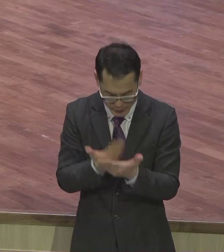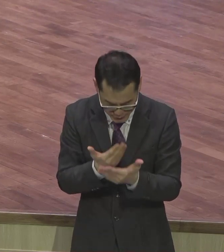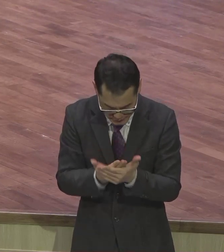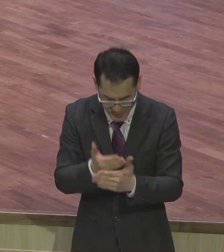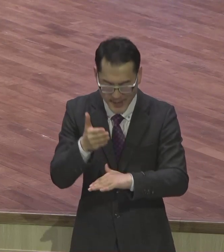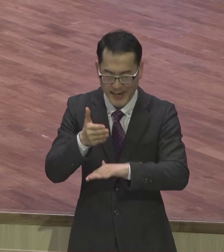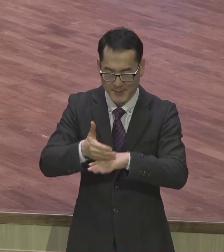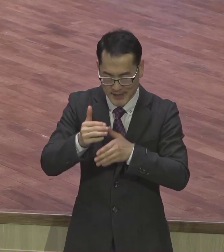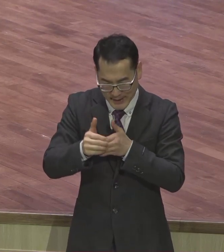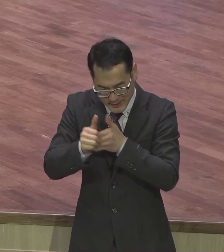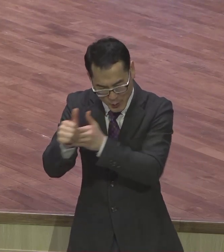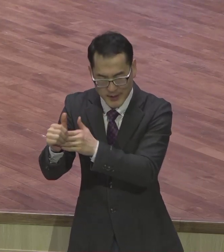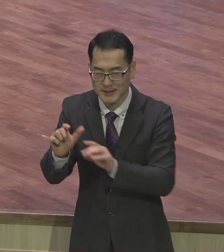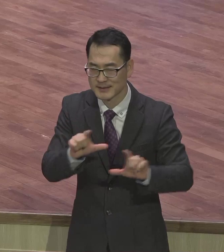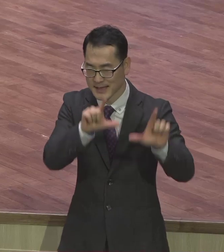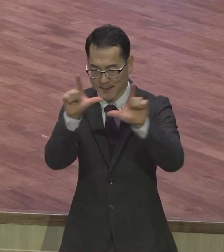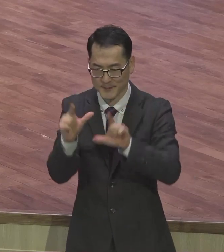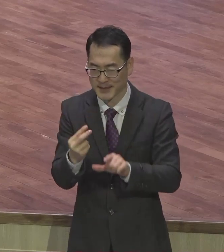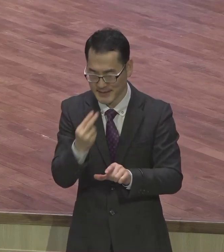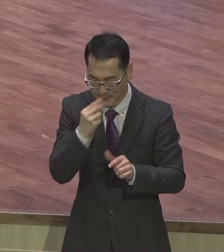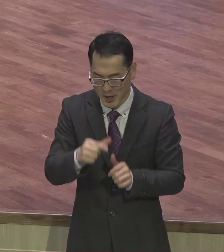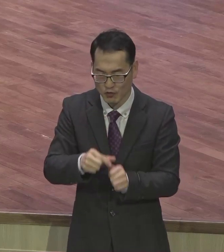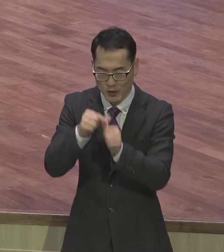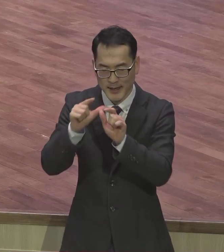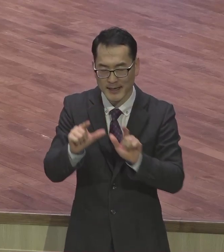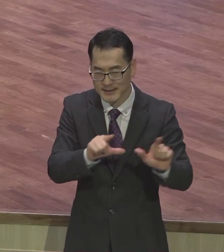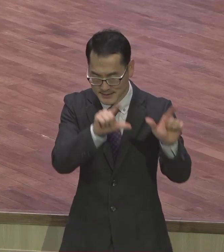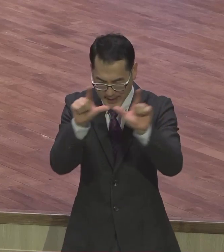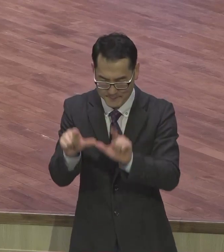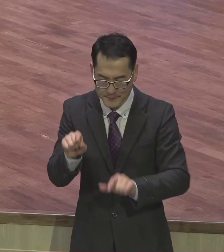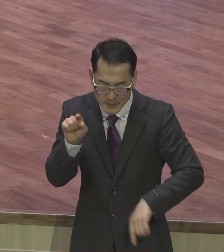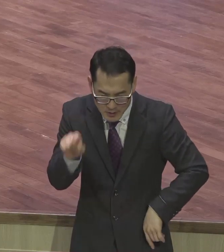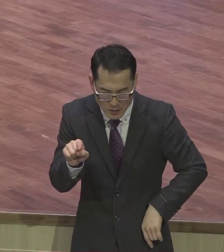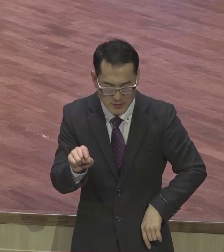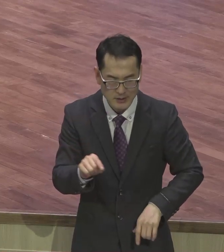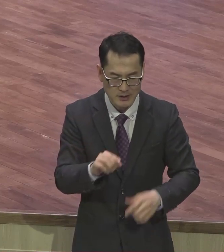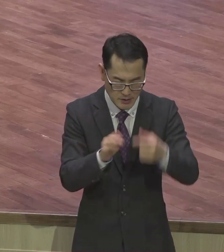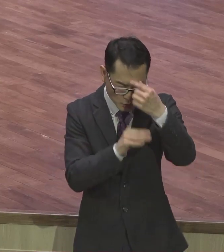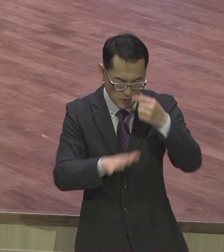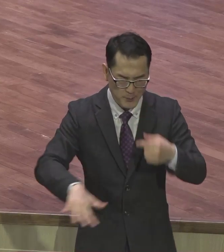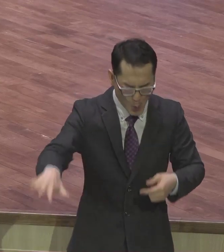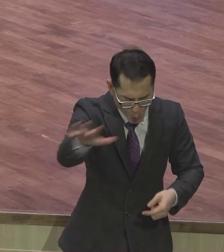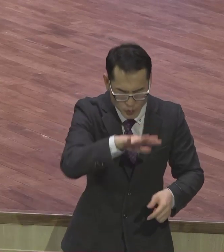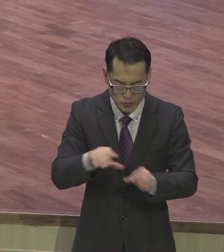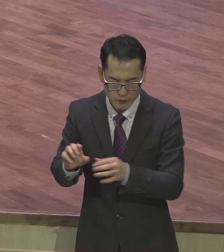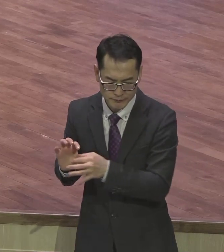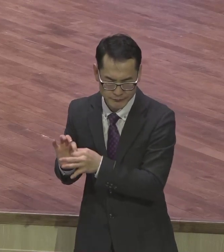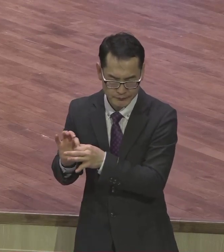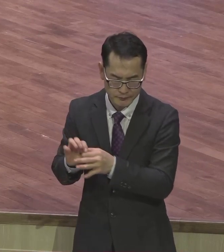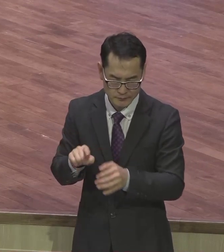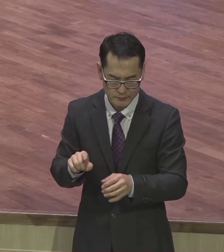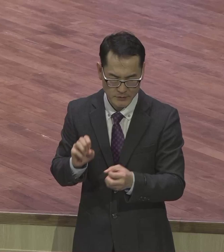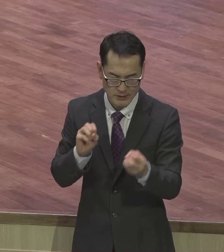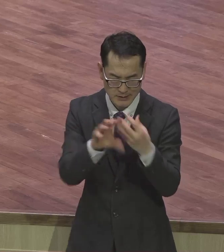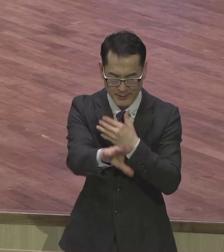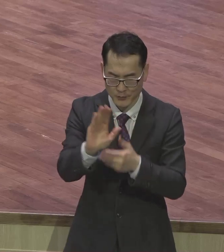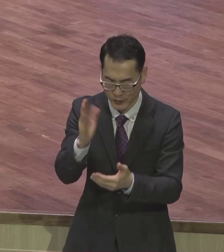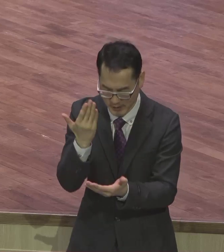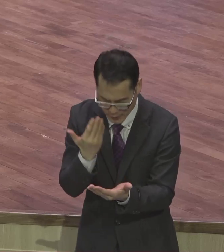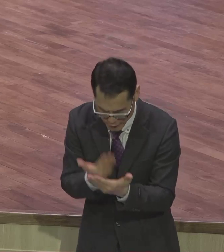삶 생명구원의 삶이 삶으로 모든 성도들 삶속에 응답되어지게 하여 주옵사사 예수 성받들어